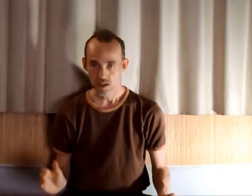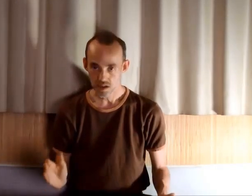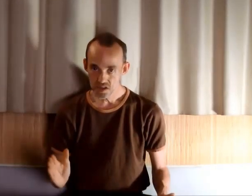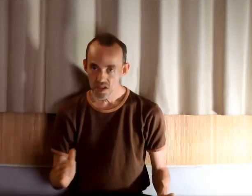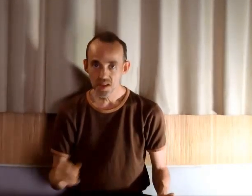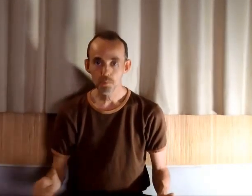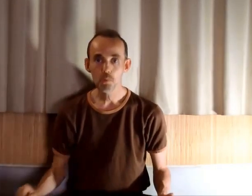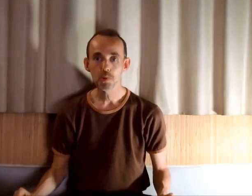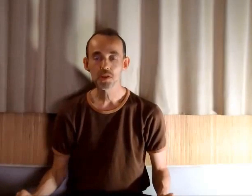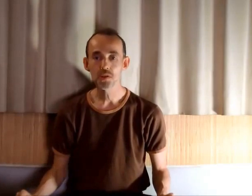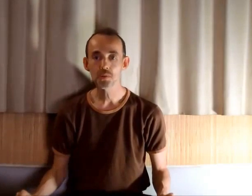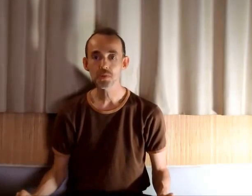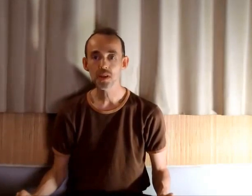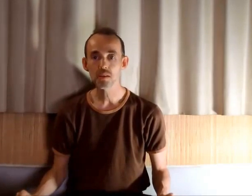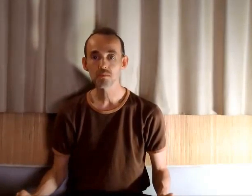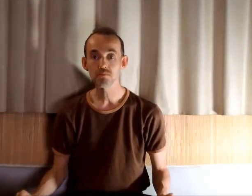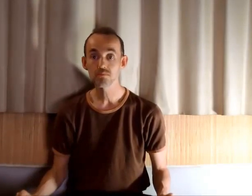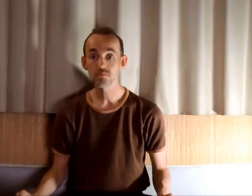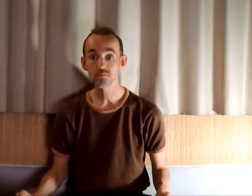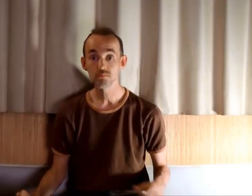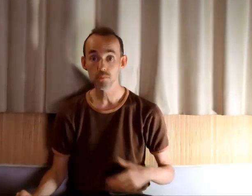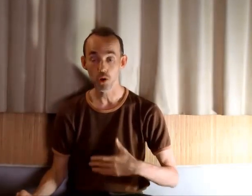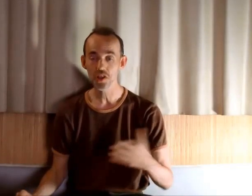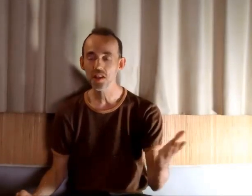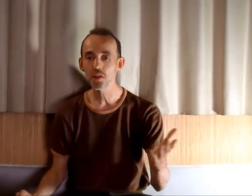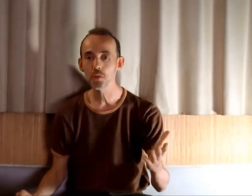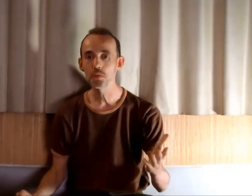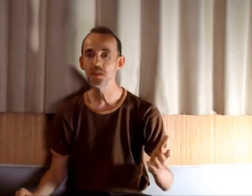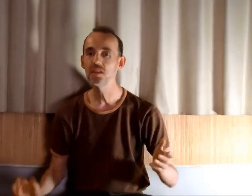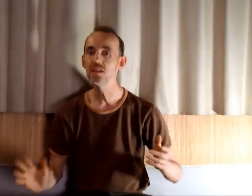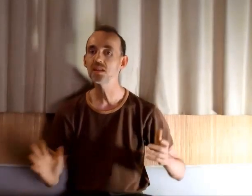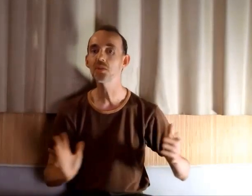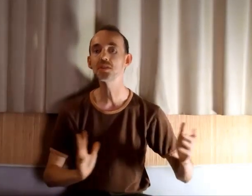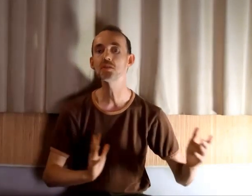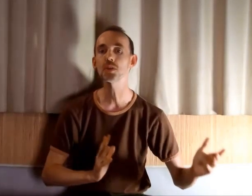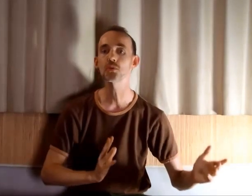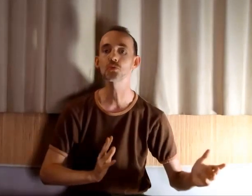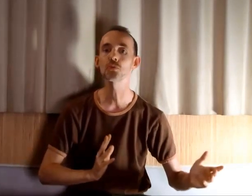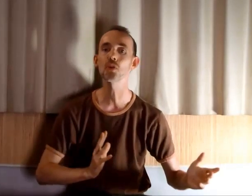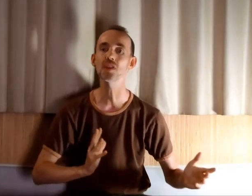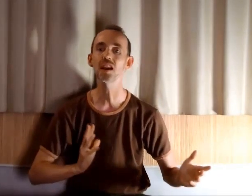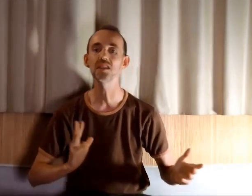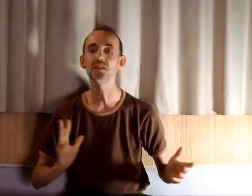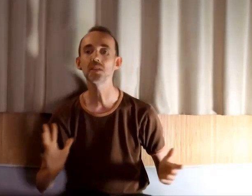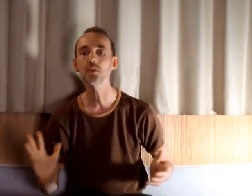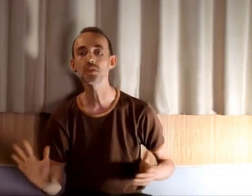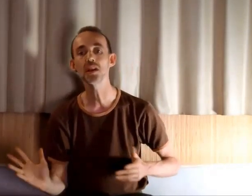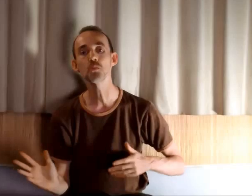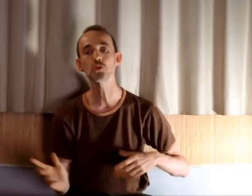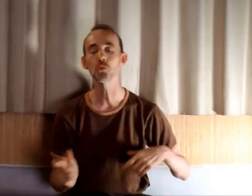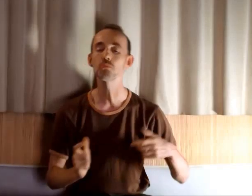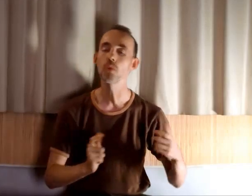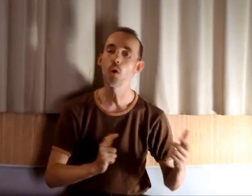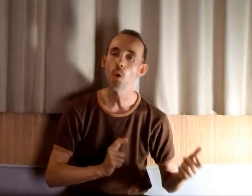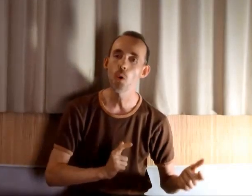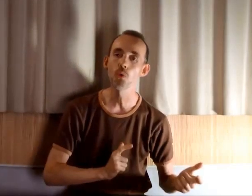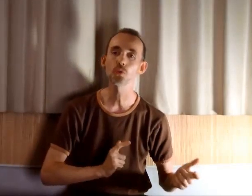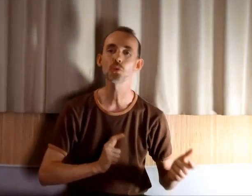L'idée de cette proposition, c'est regarder dans votre vie différentes situations de souffrance avec différentes émotions, honte,